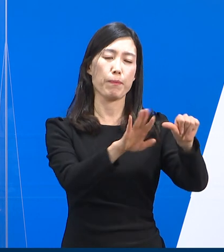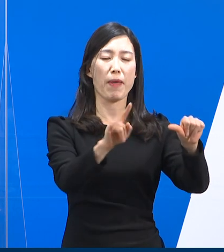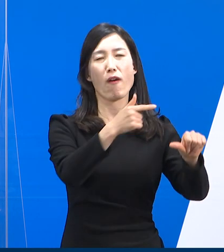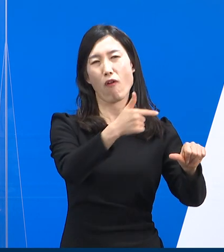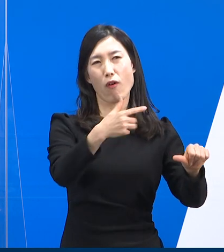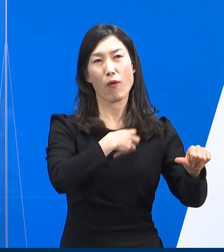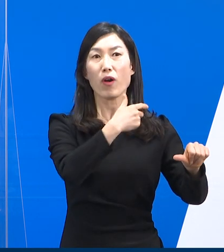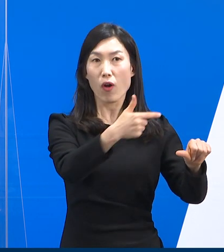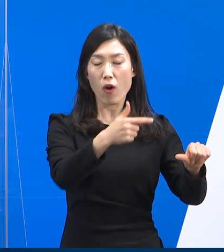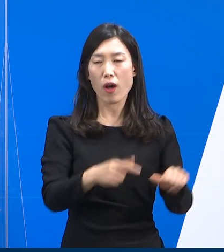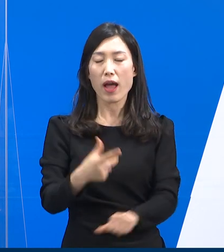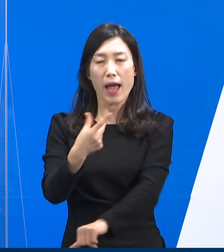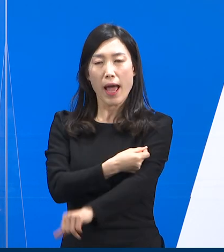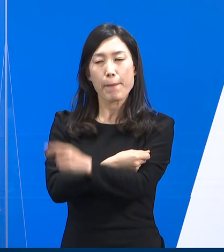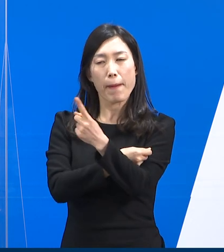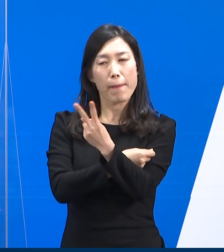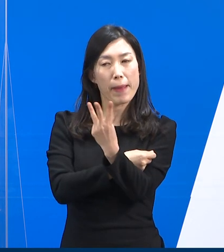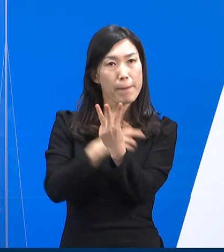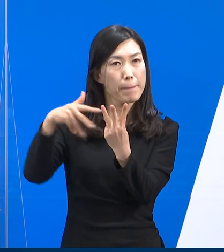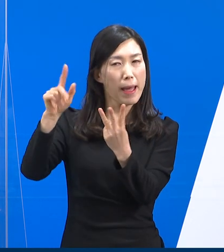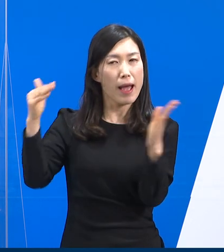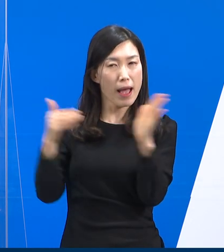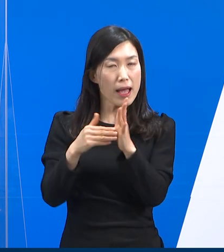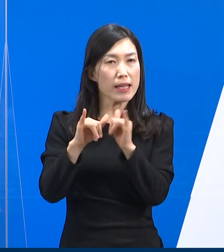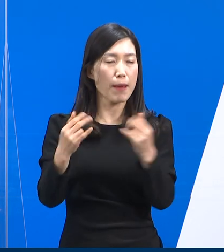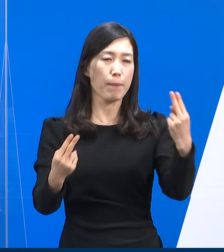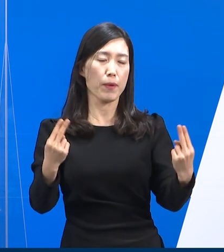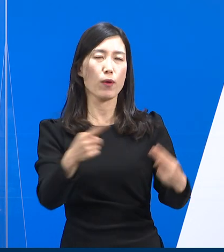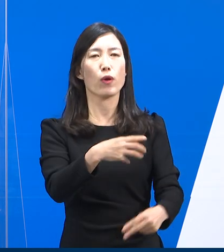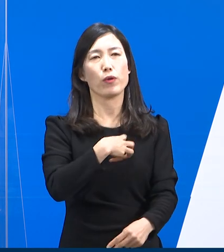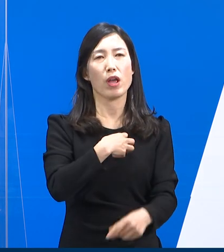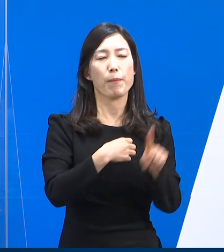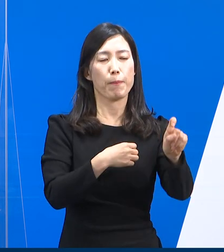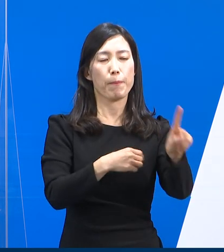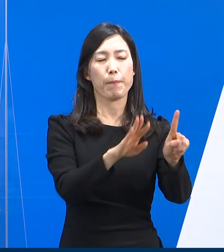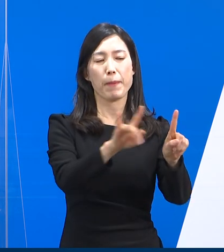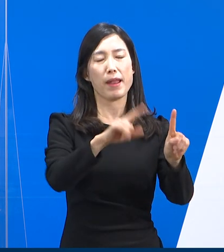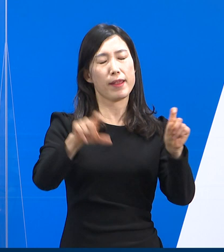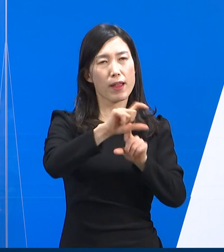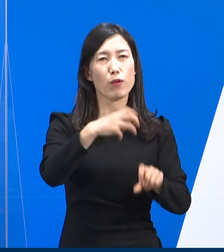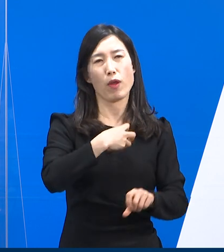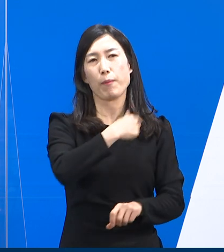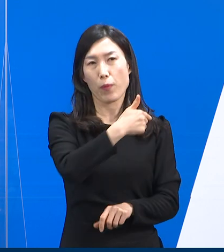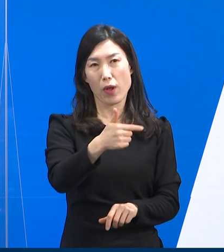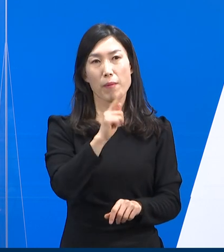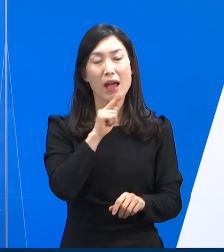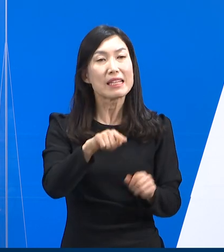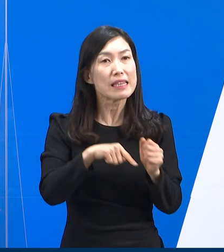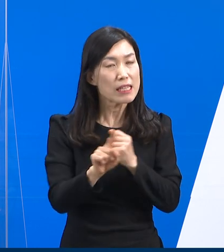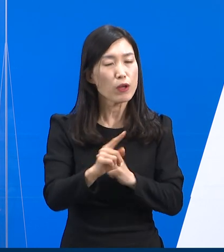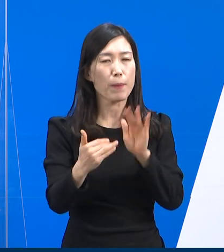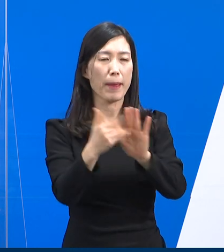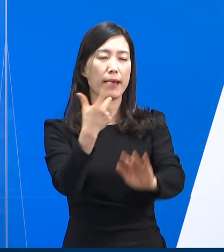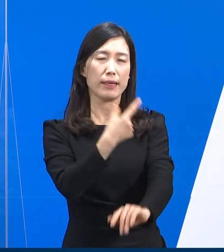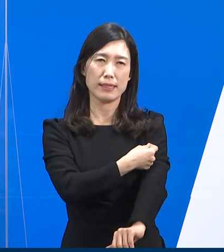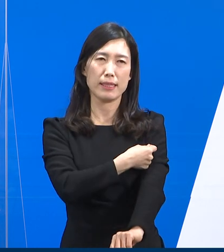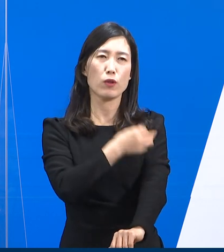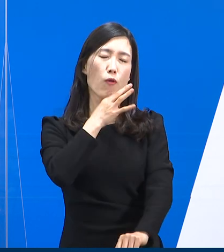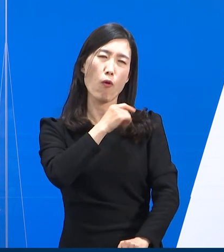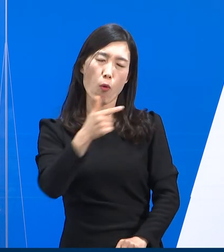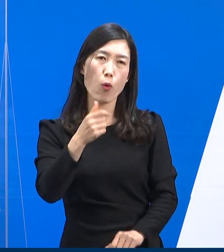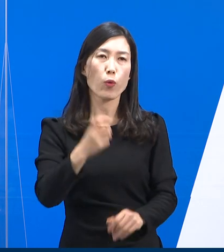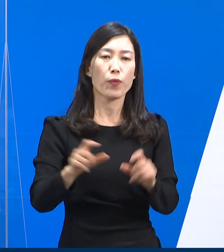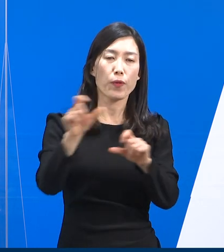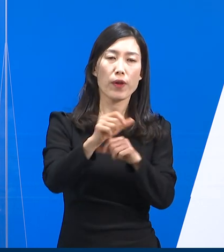3차 접종 완료자에 비해서는 약 11배 높은 것으로 확인되었습니다. 이처럼 백신접종, 특히 3차 접종 효과는